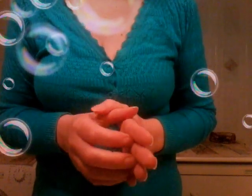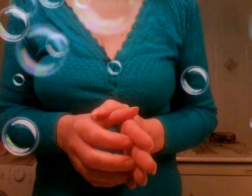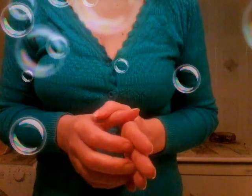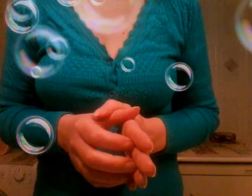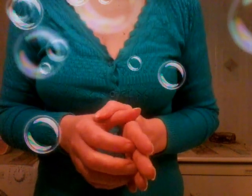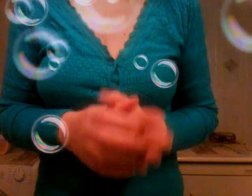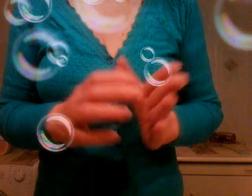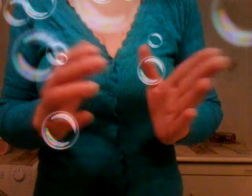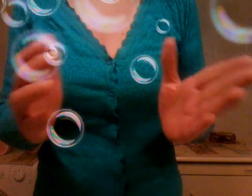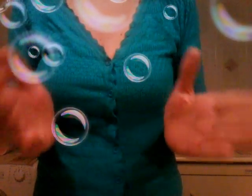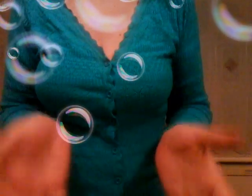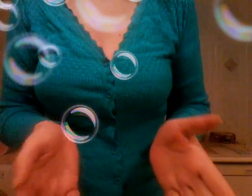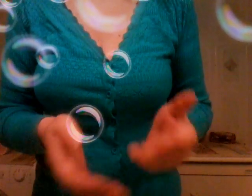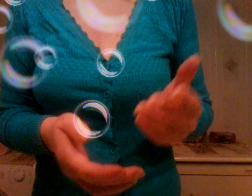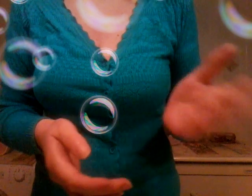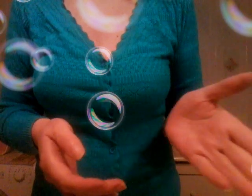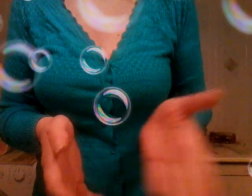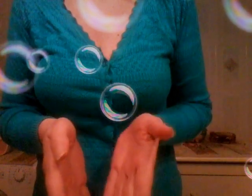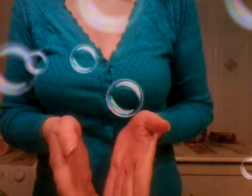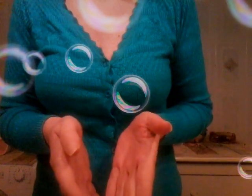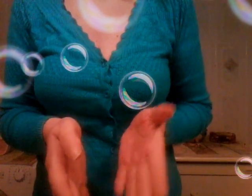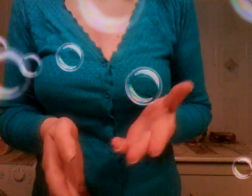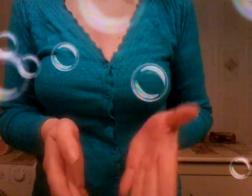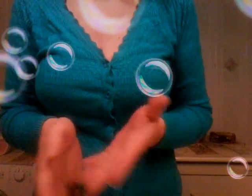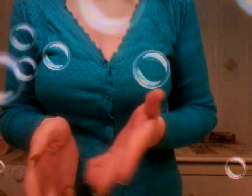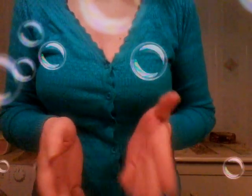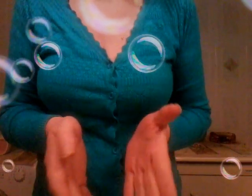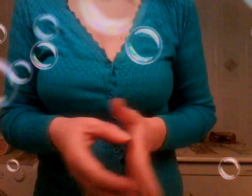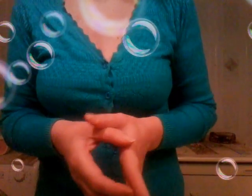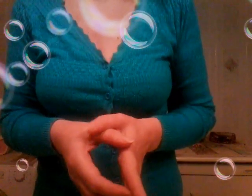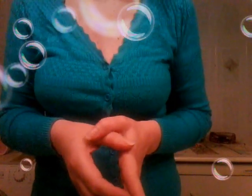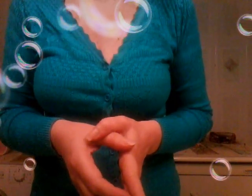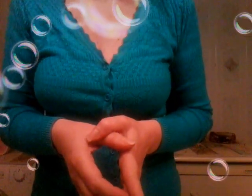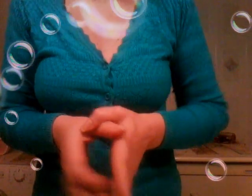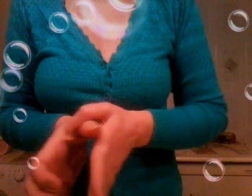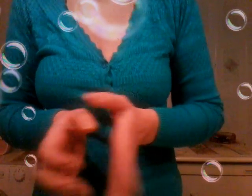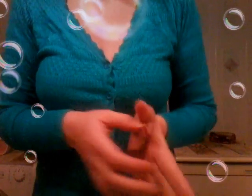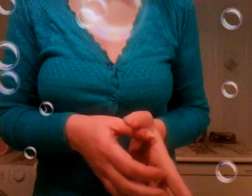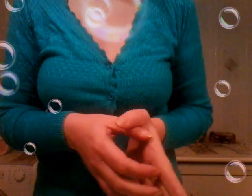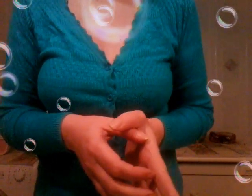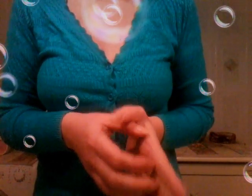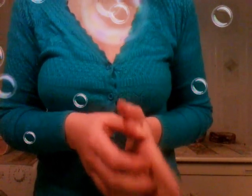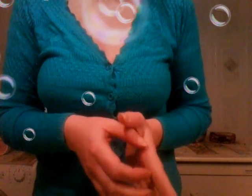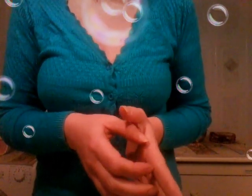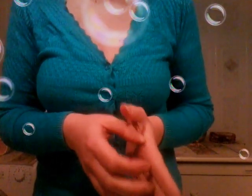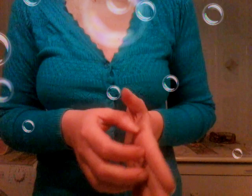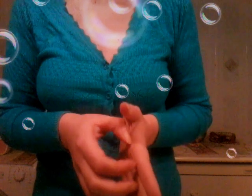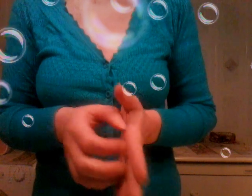comunque ci sono state negli anni 70 erano poche le donne lavoravano anche mia madre è stata lavorato poi